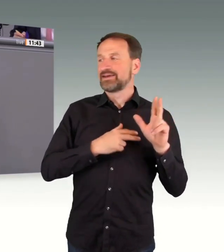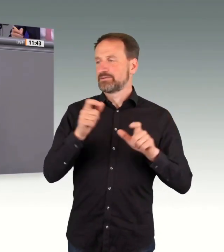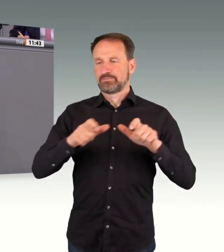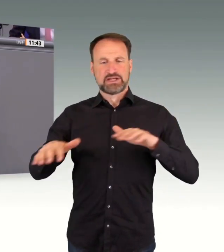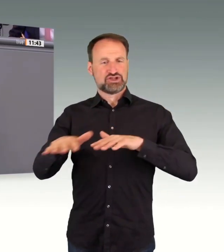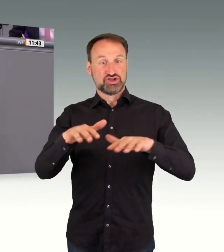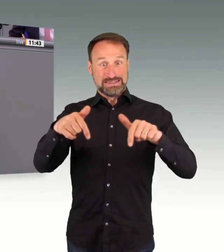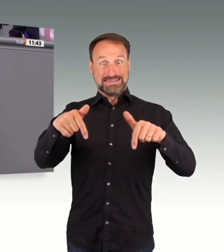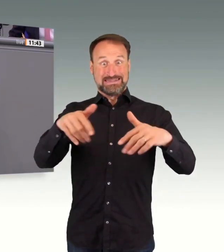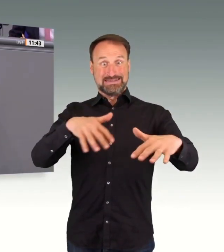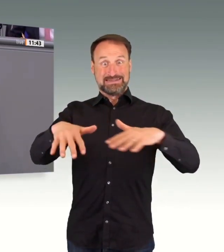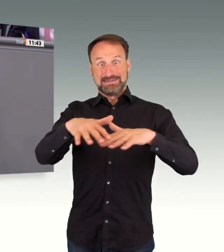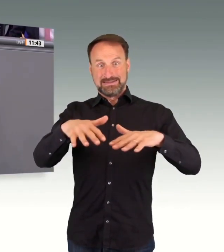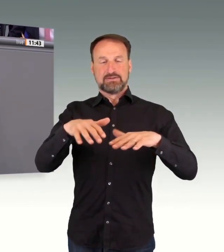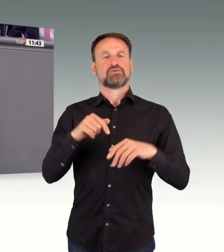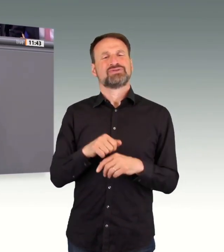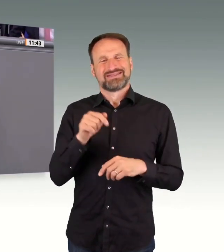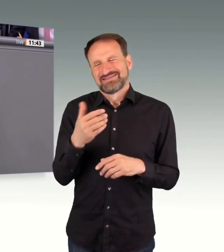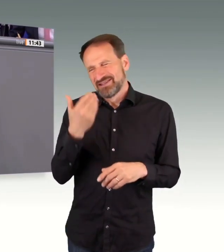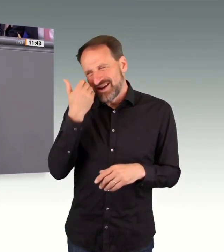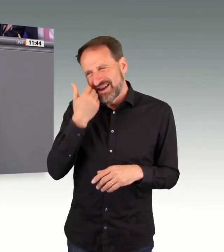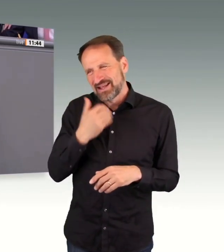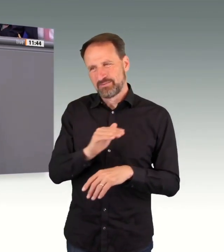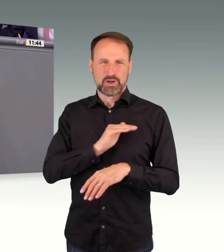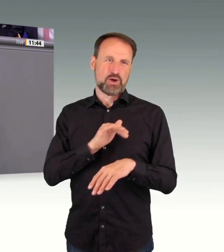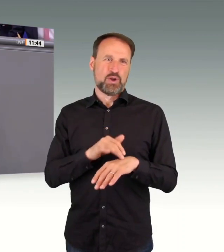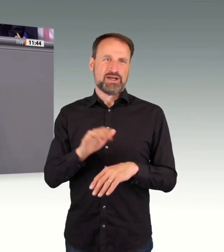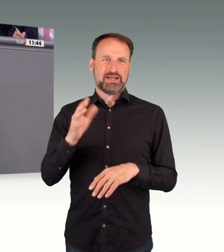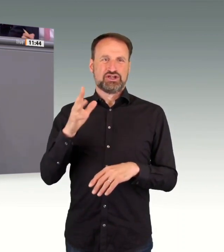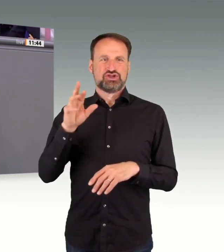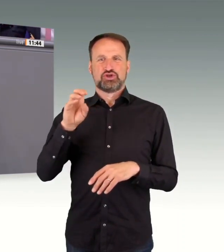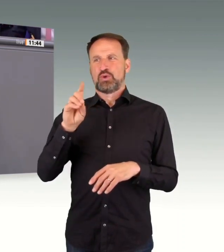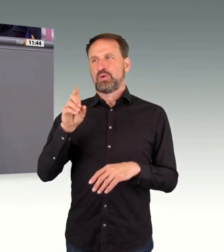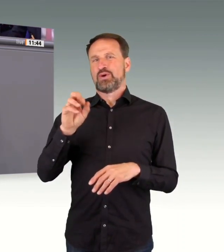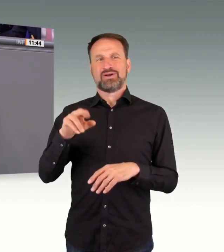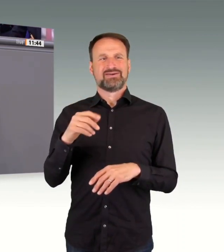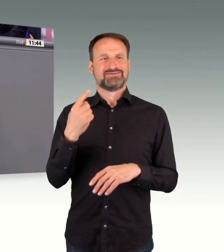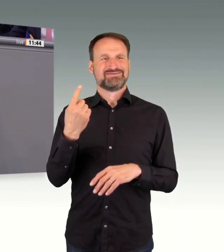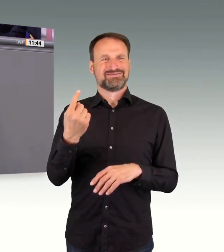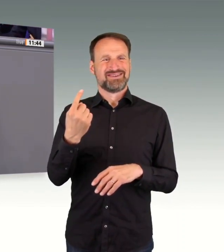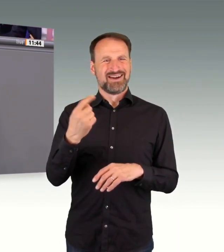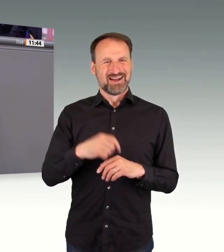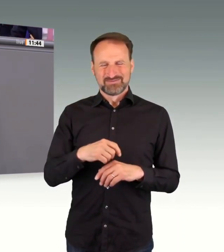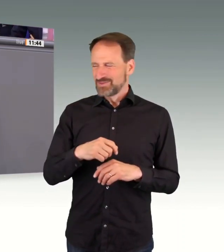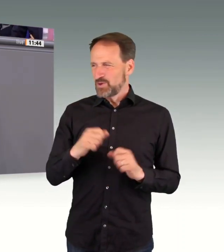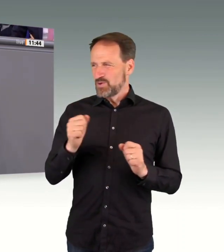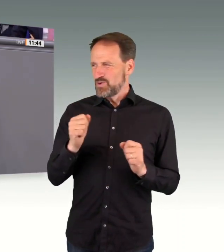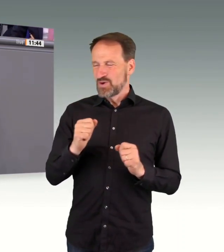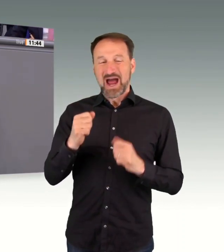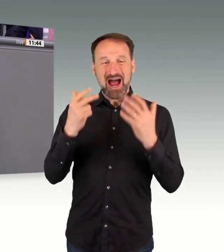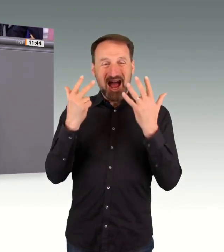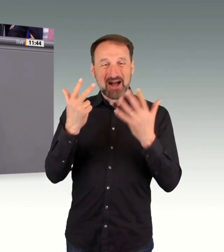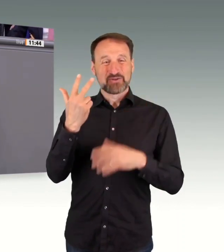Und, liebe Kollegin Schröder, das ehrt Sie. 38 Punkte im Koalitionsvertrag.